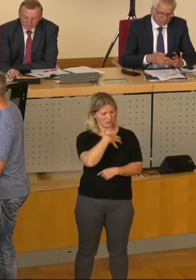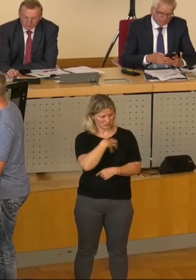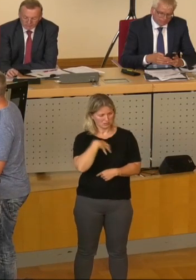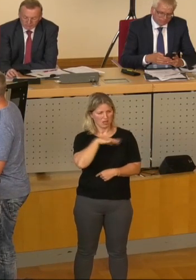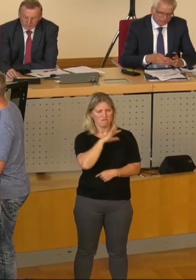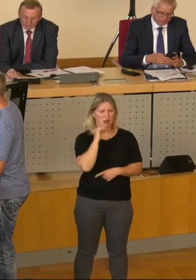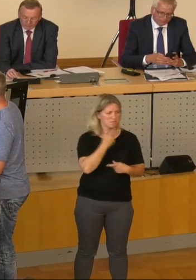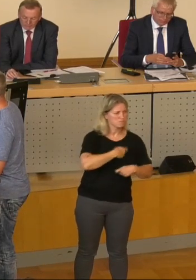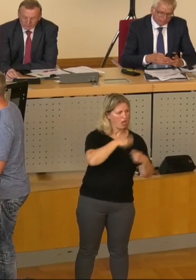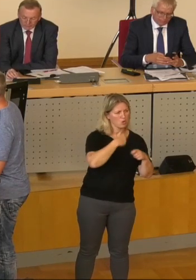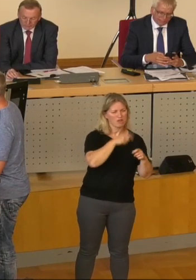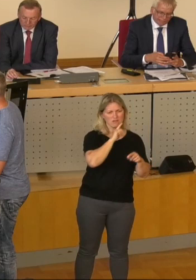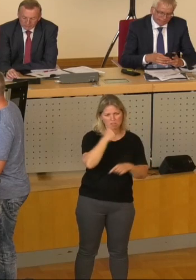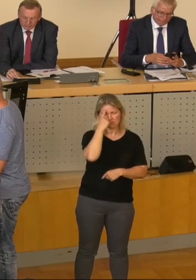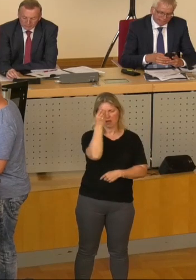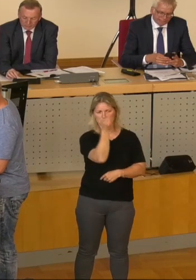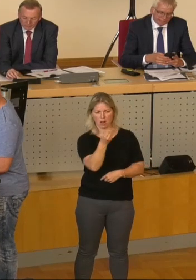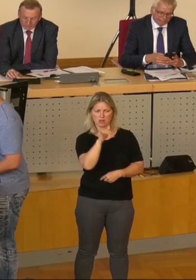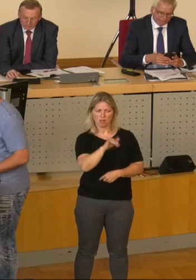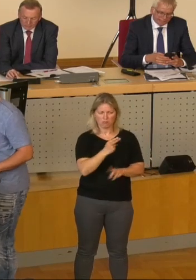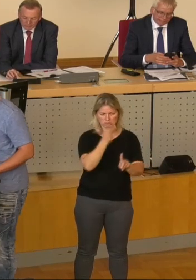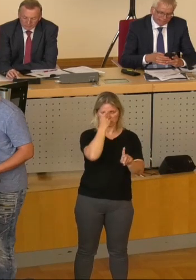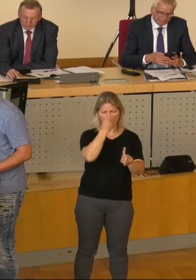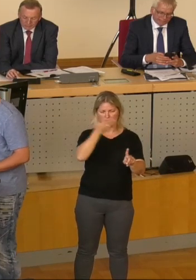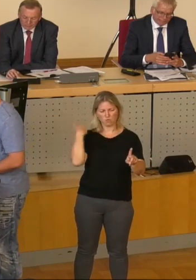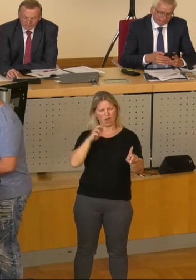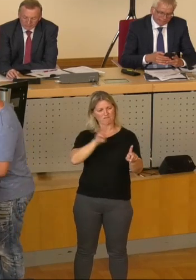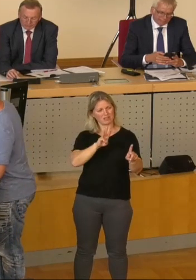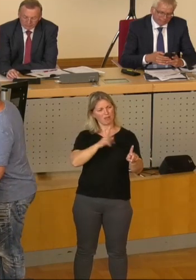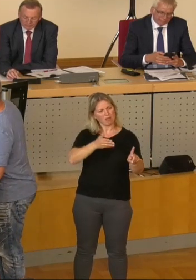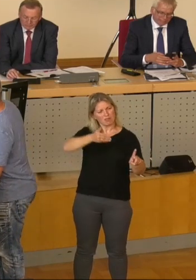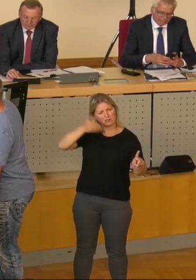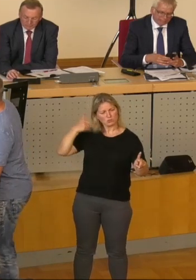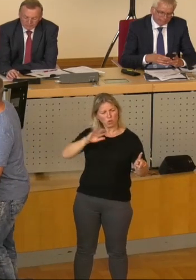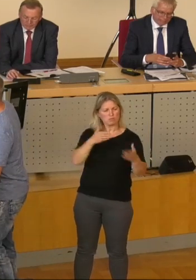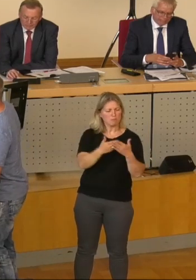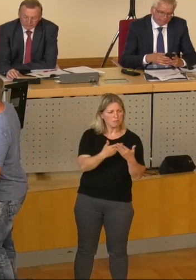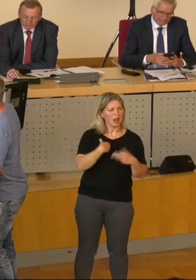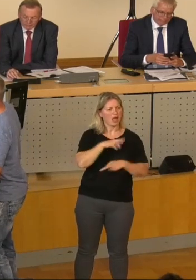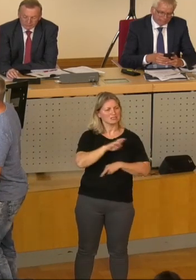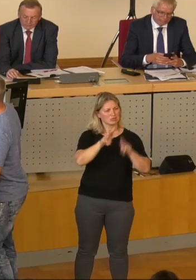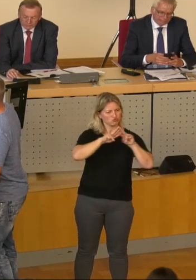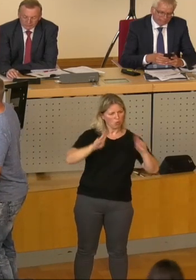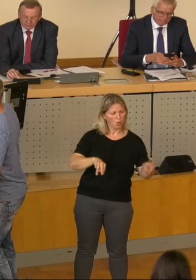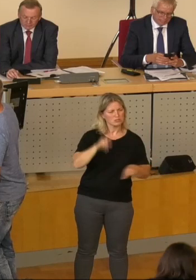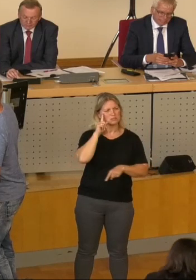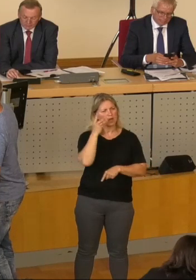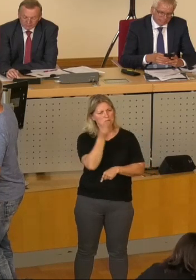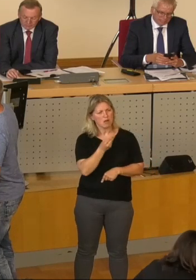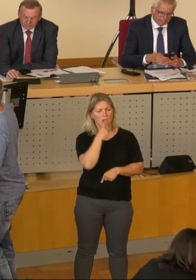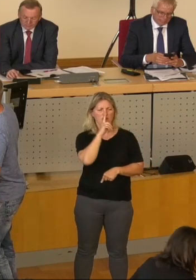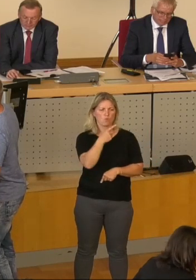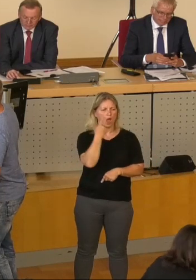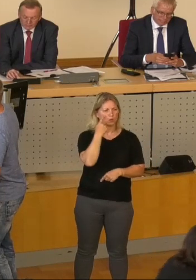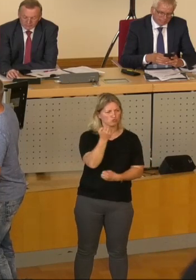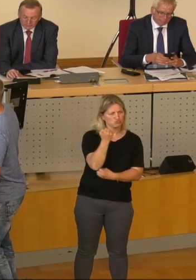und Denkmäler, die an die über 800-jährige Tradition der Wettiner erinnern, als da wären das Residenzschloss Denkmäler für August den Starken,